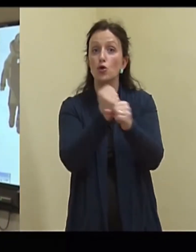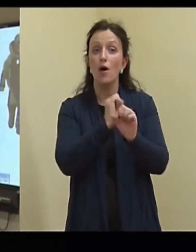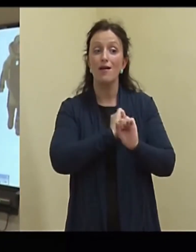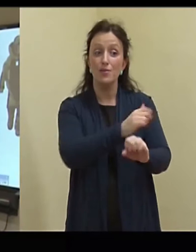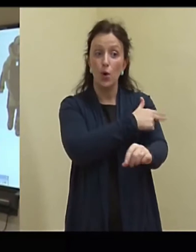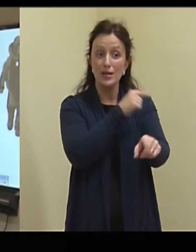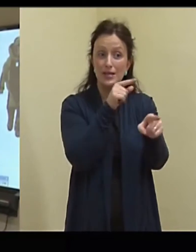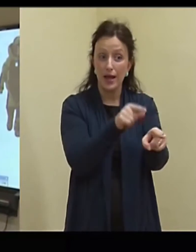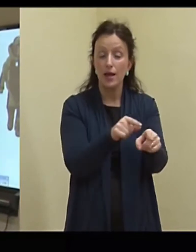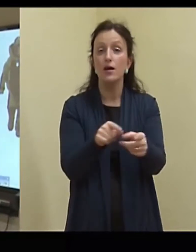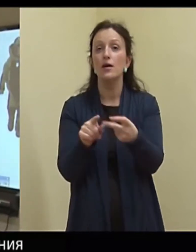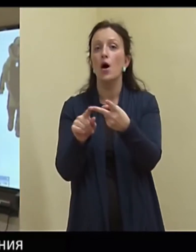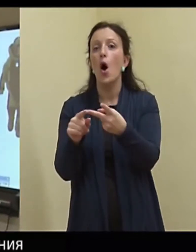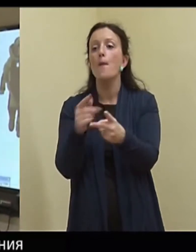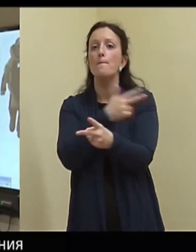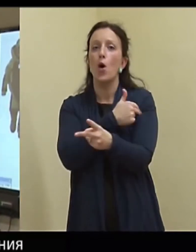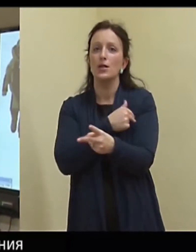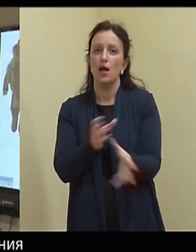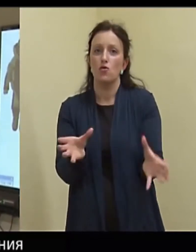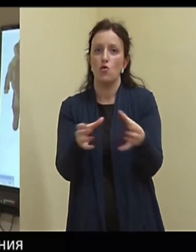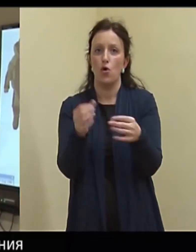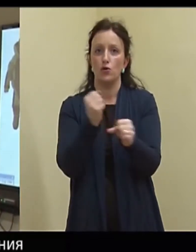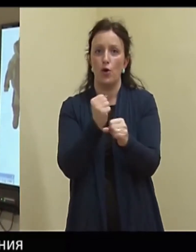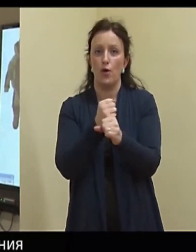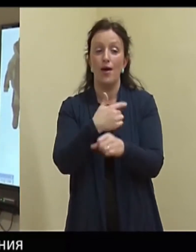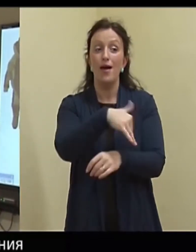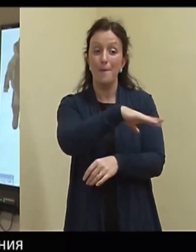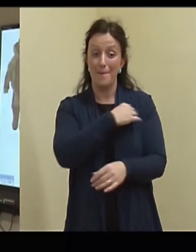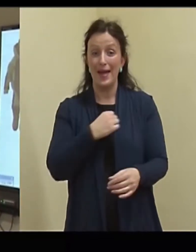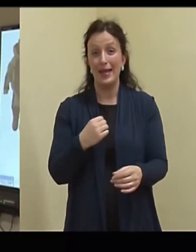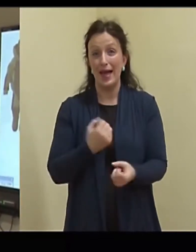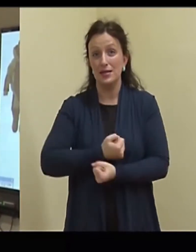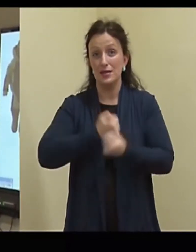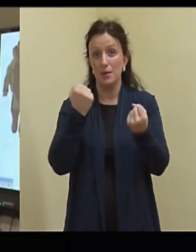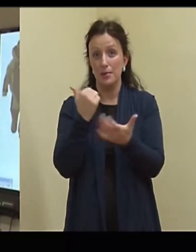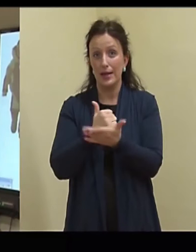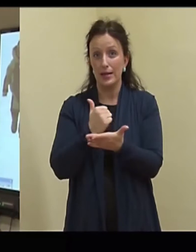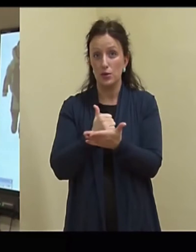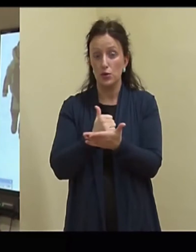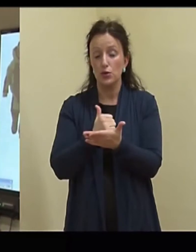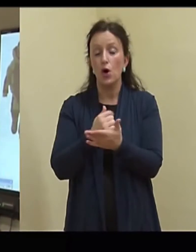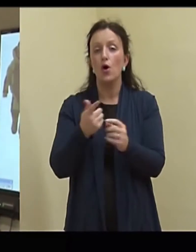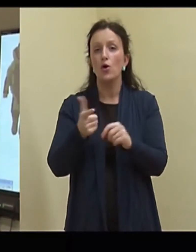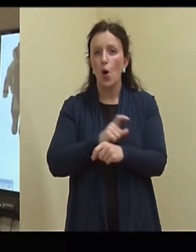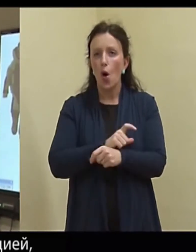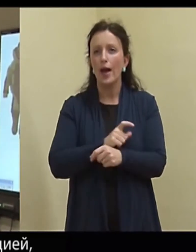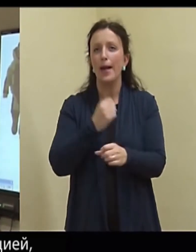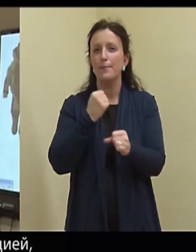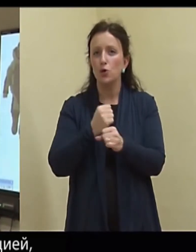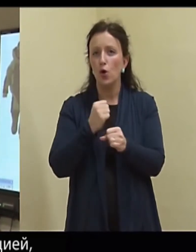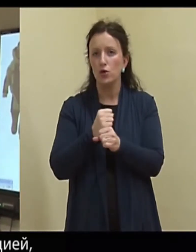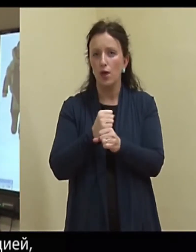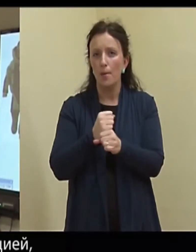politseiga. Üldse meie termineerimiskeskus pigem töötab rohkem